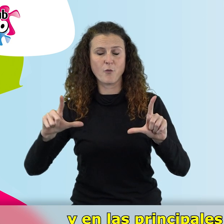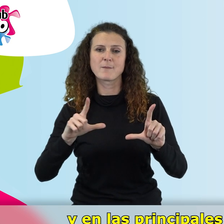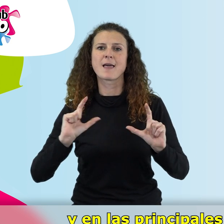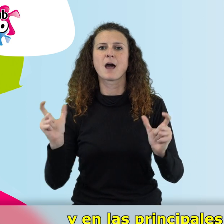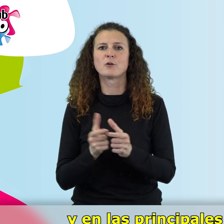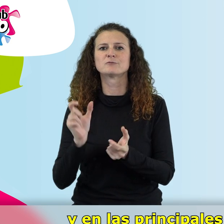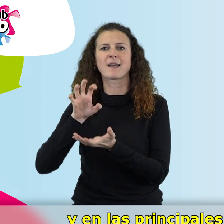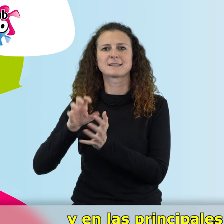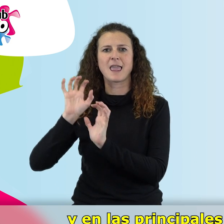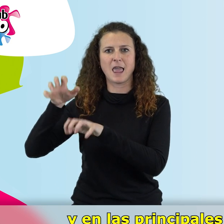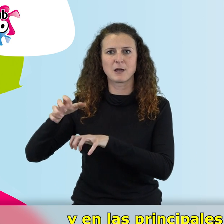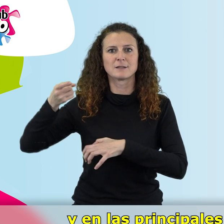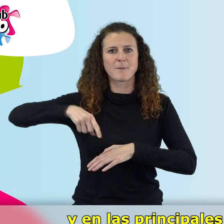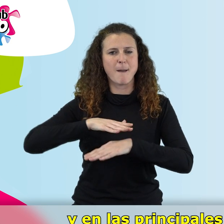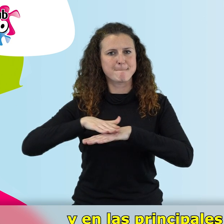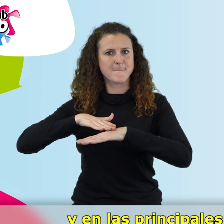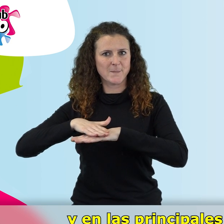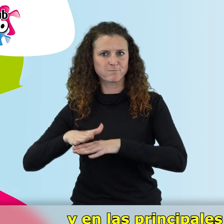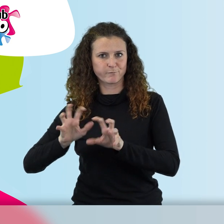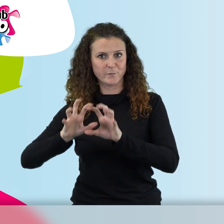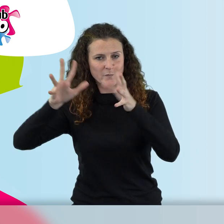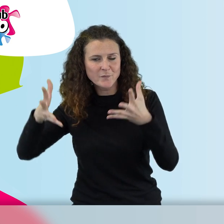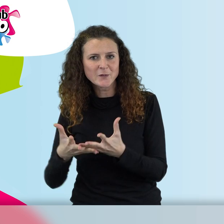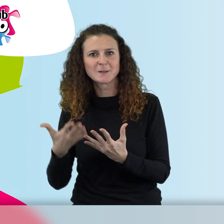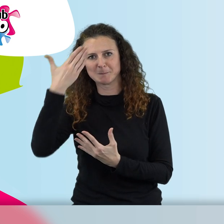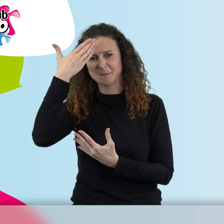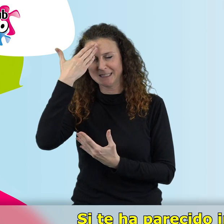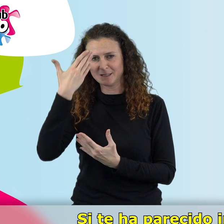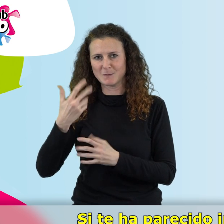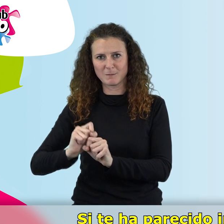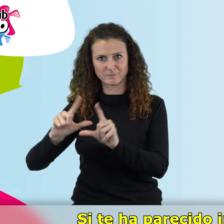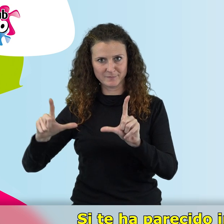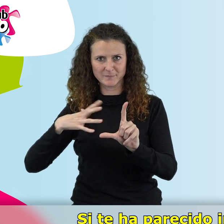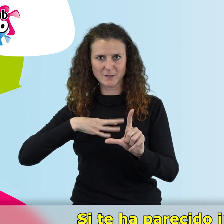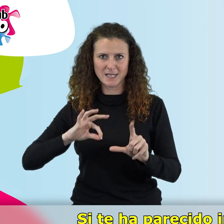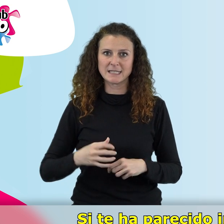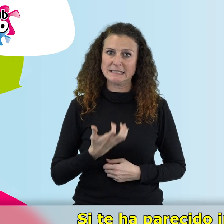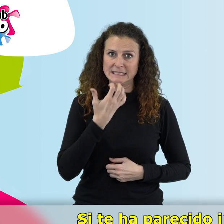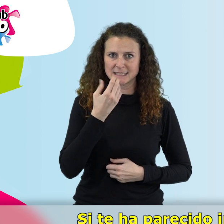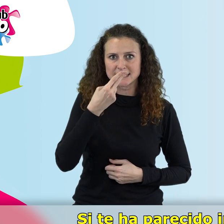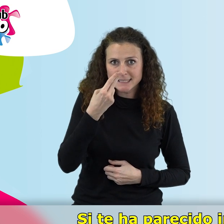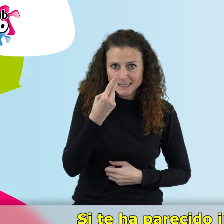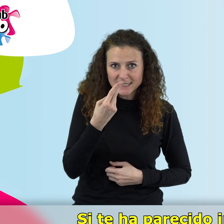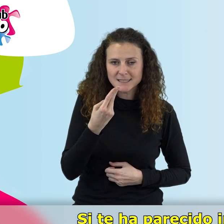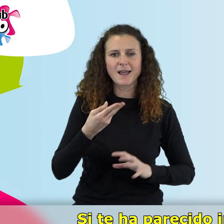Castilla y León y en las principales plataformas de escucha de podcast. Si te ha parecido interesante